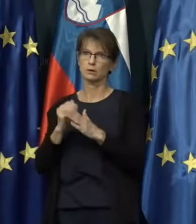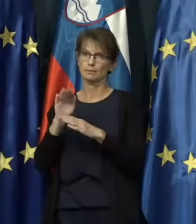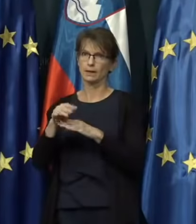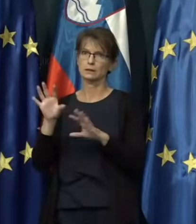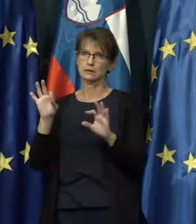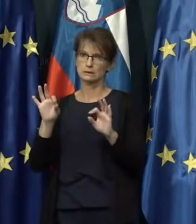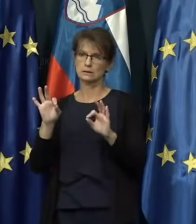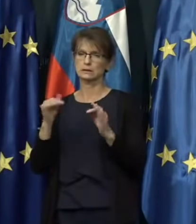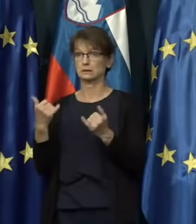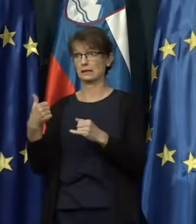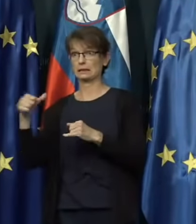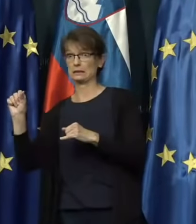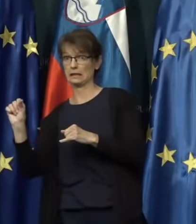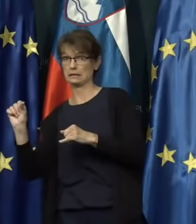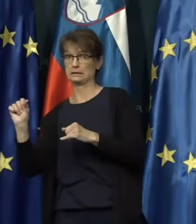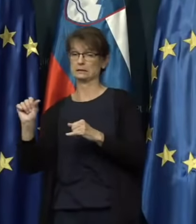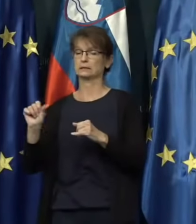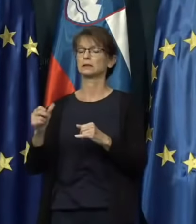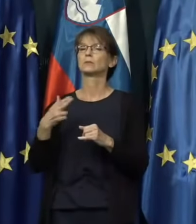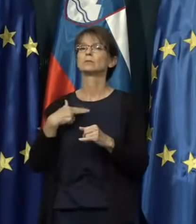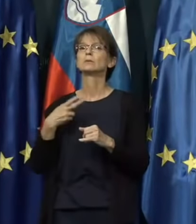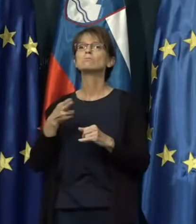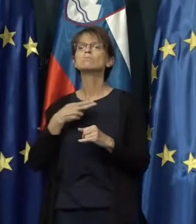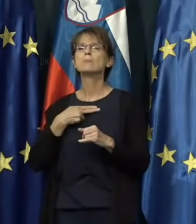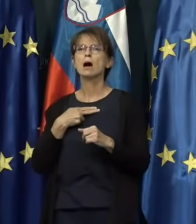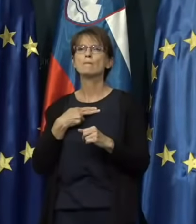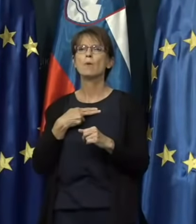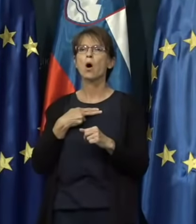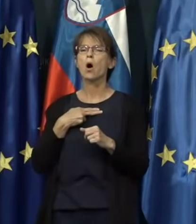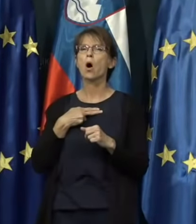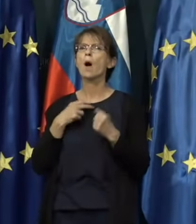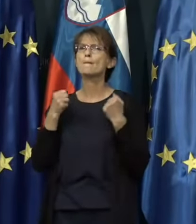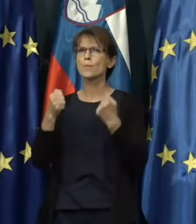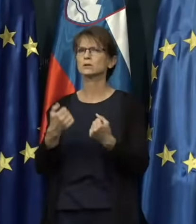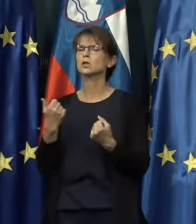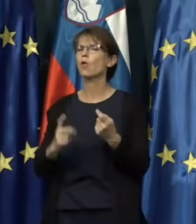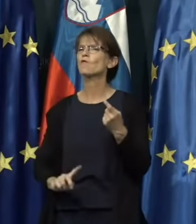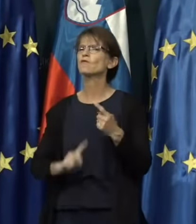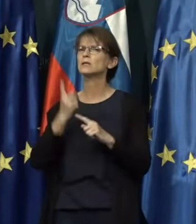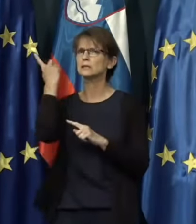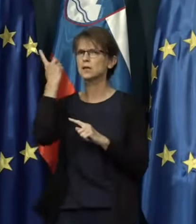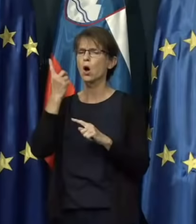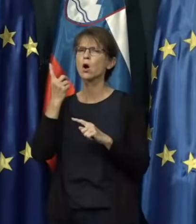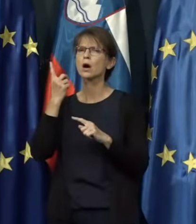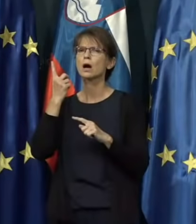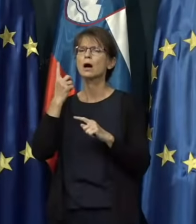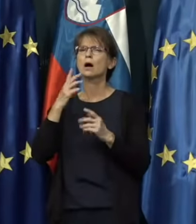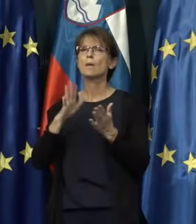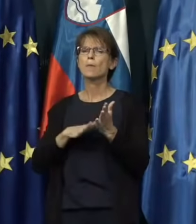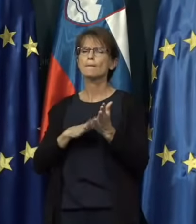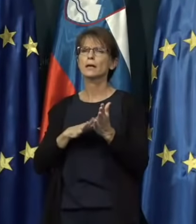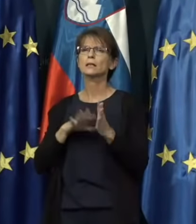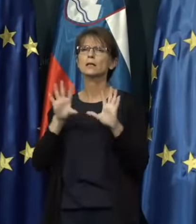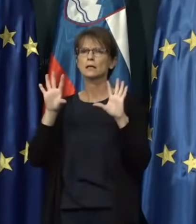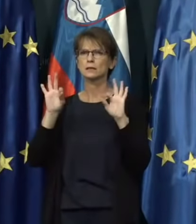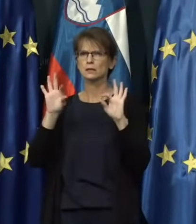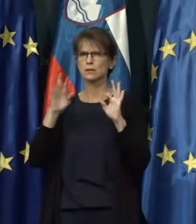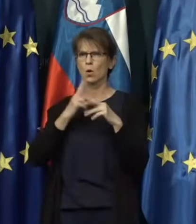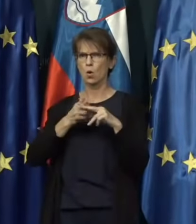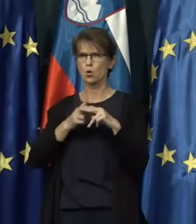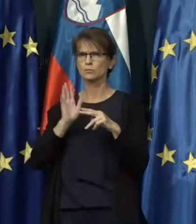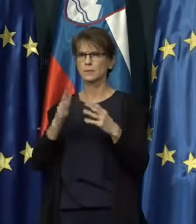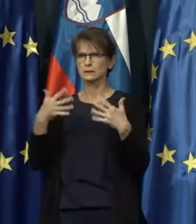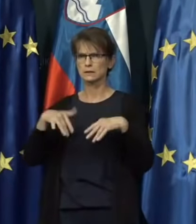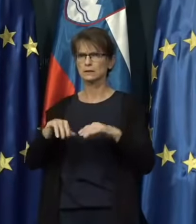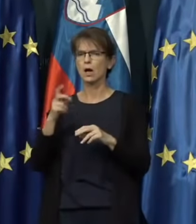preko enajst. Mi imamo postavljen zelo visok prak, deset okužb na 100 tisoč prebivalcev v